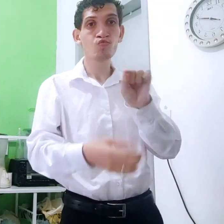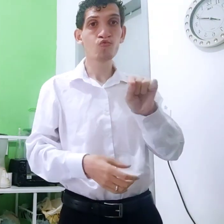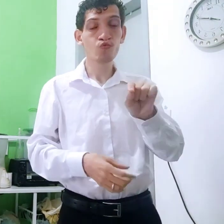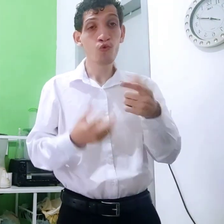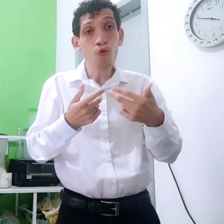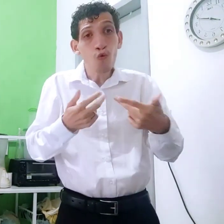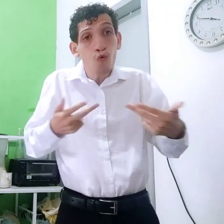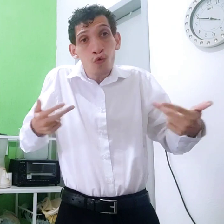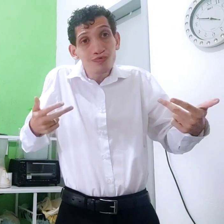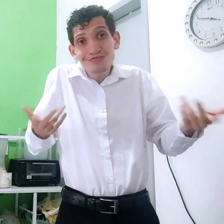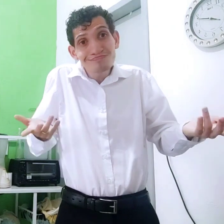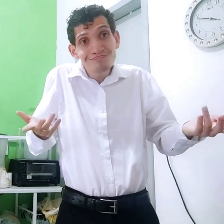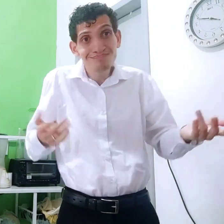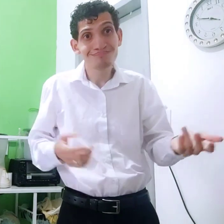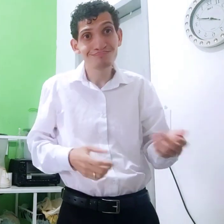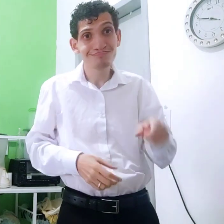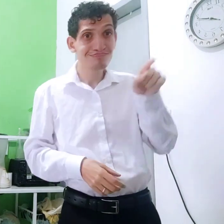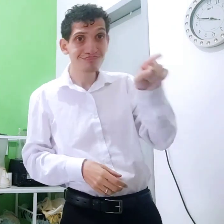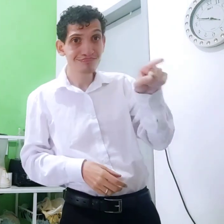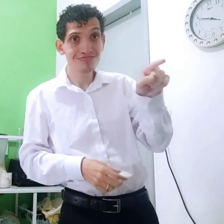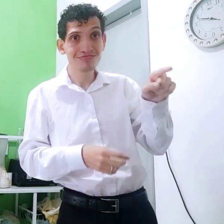É dentro do contexto I. Coisas.